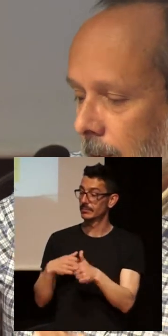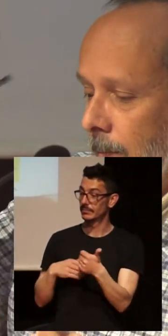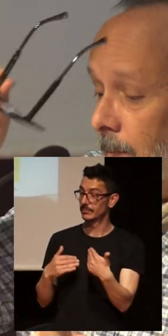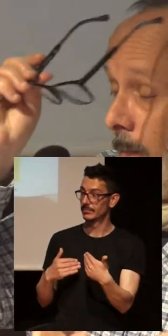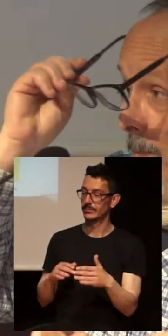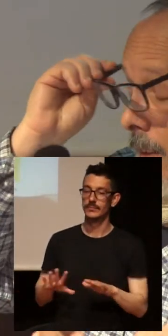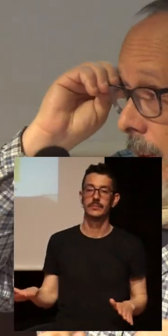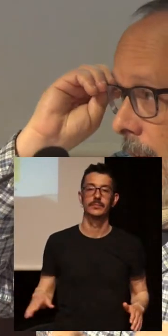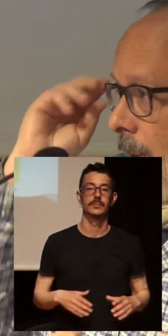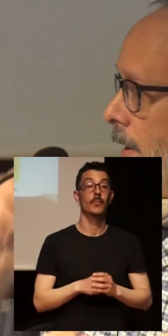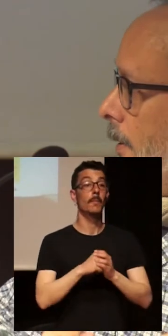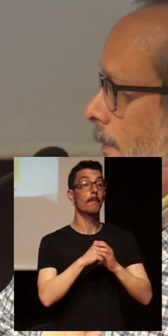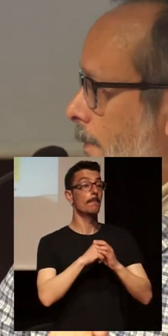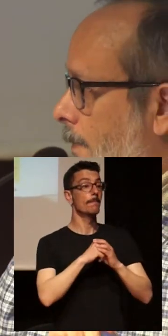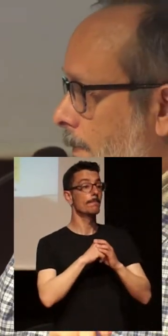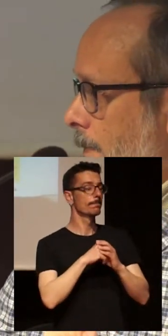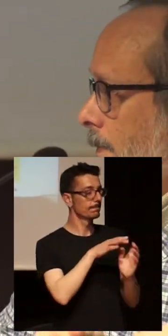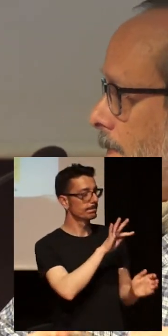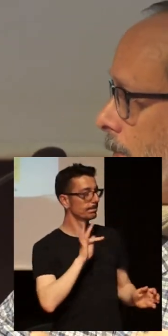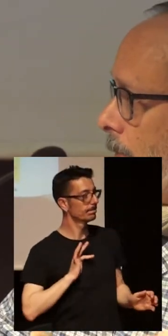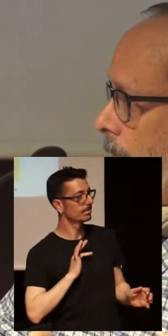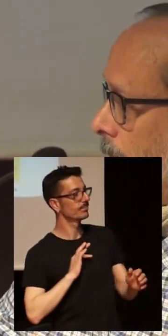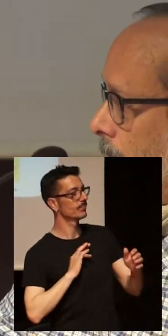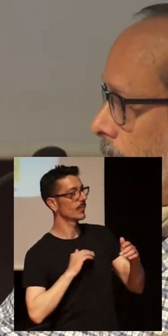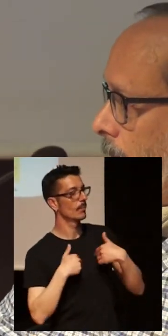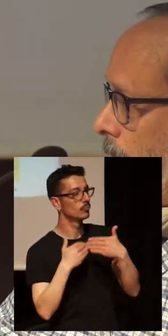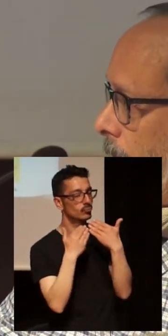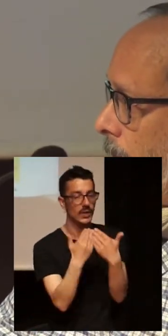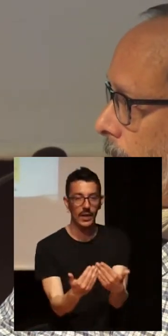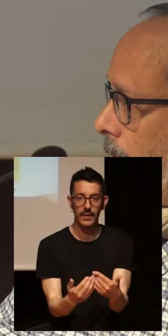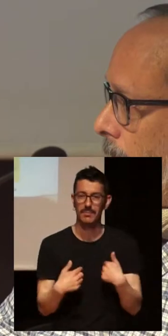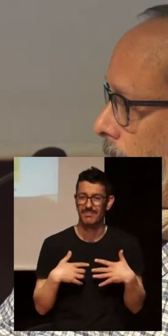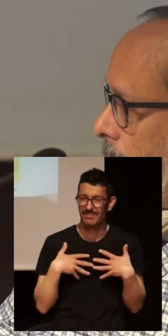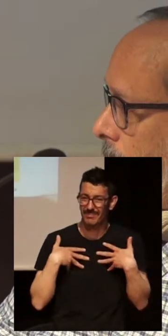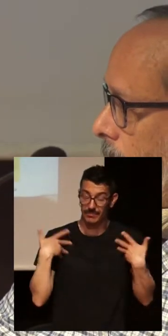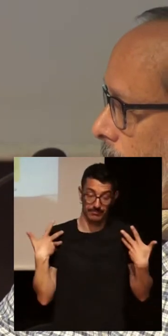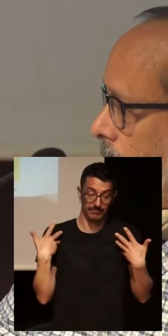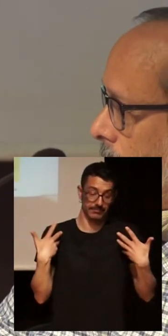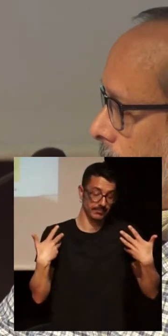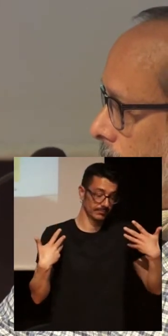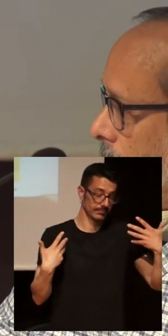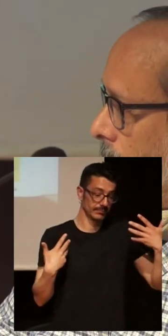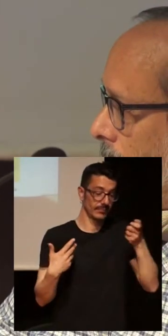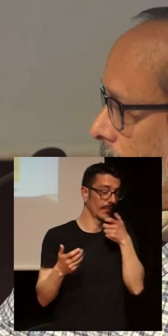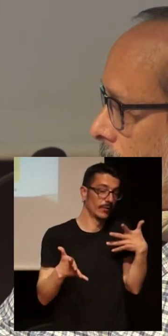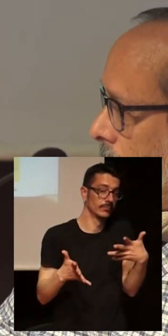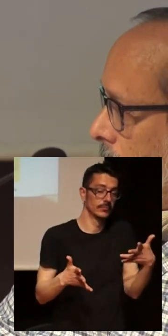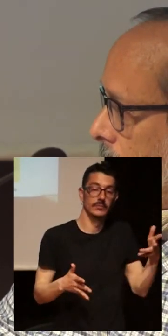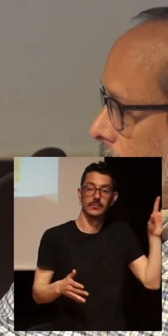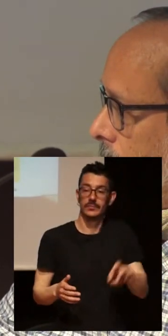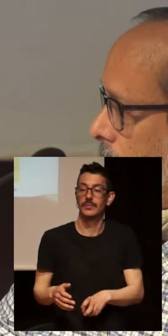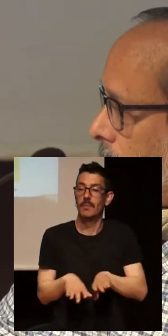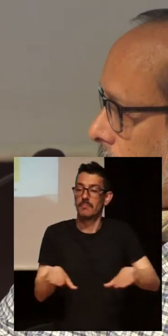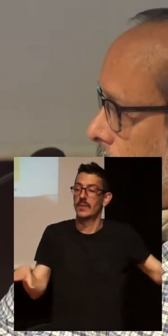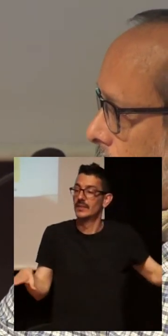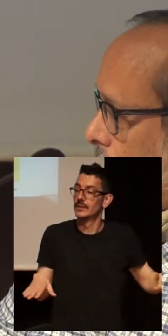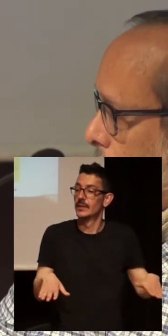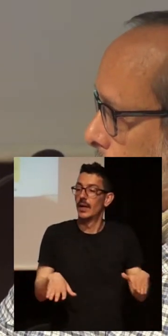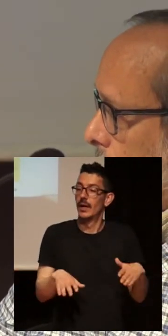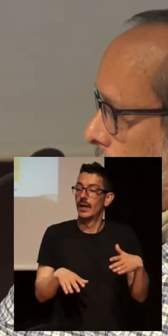muchas gracias a mí. Me encanta estar en esta mesa porque no solamente estoy con gente a la que le tengo